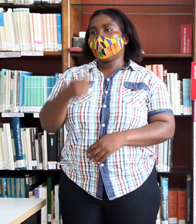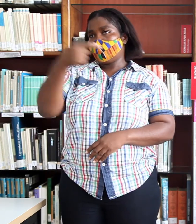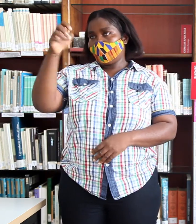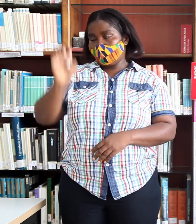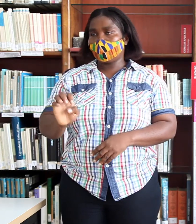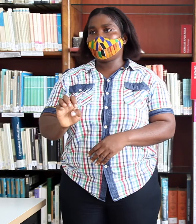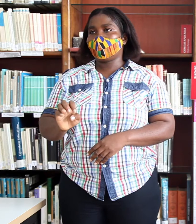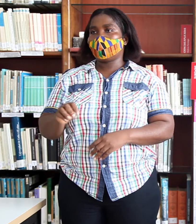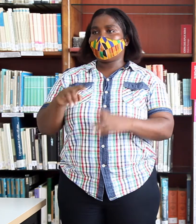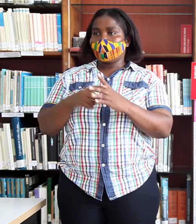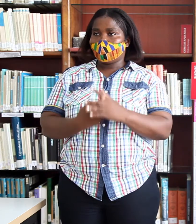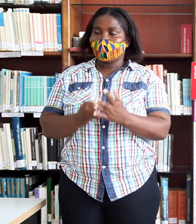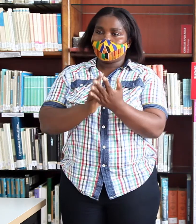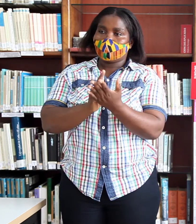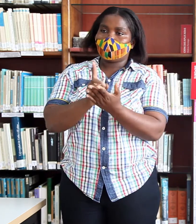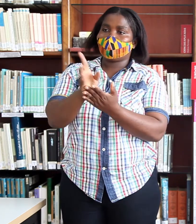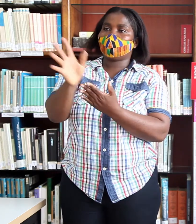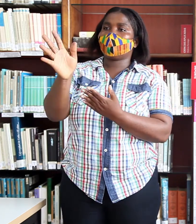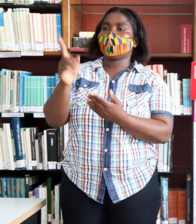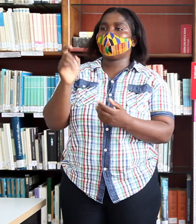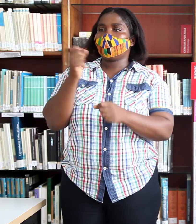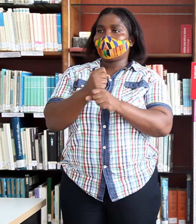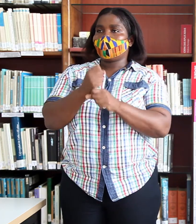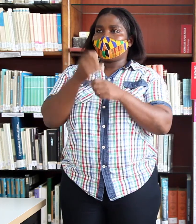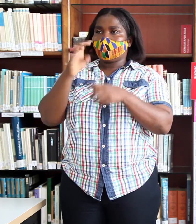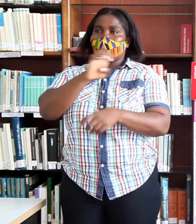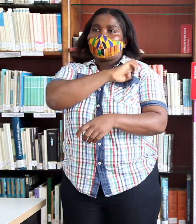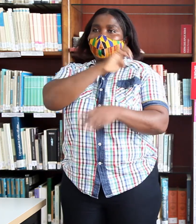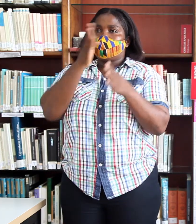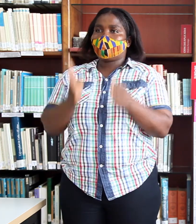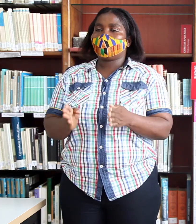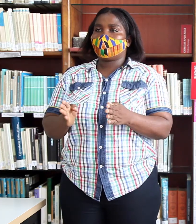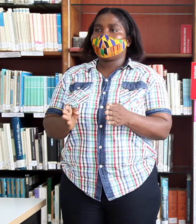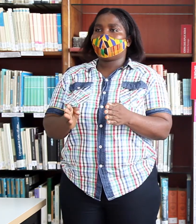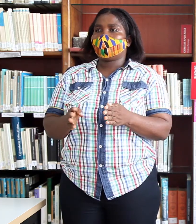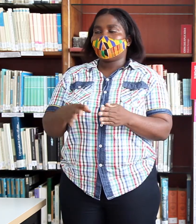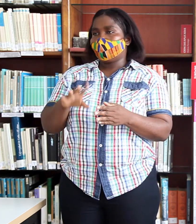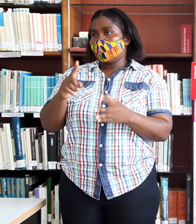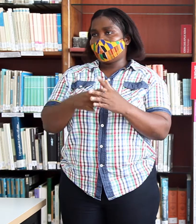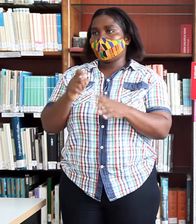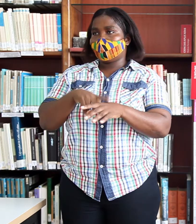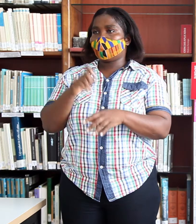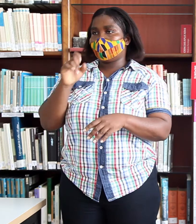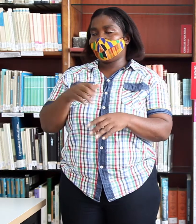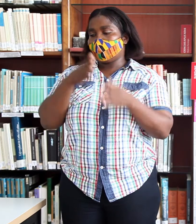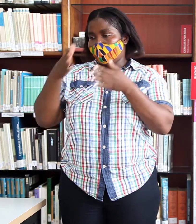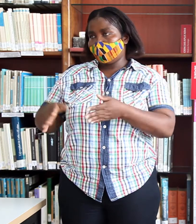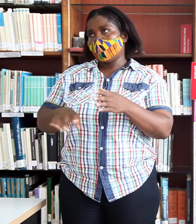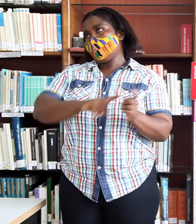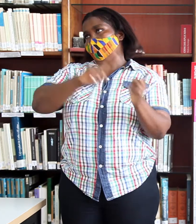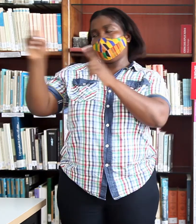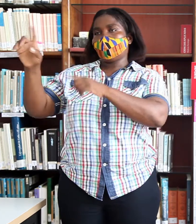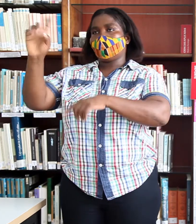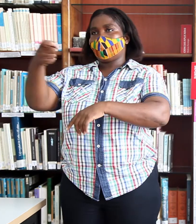Ecuatorial intentó desarrollar un proyecto educativo, pero al no conseguirlo decidió volver